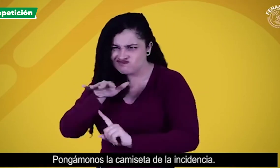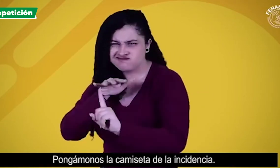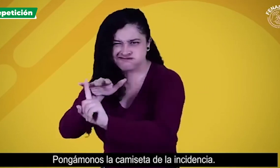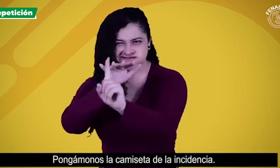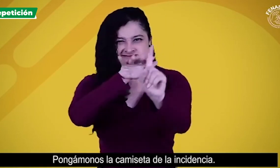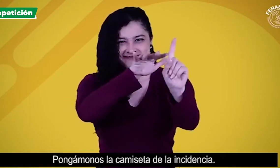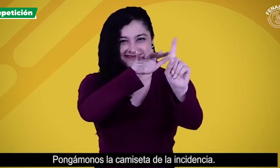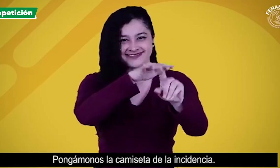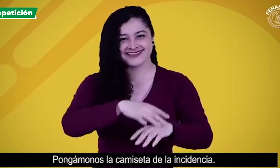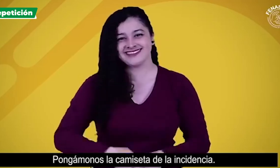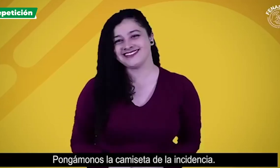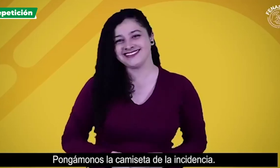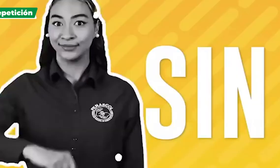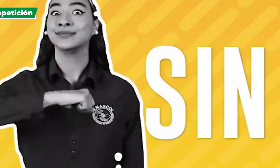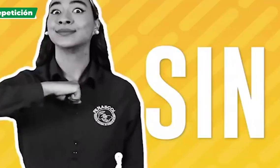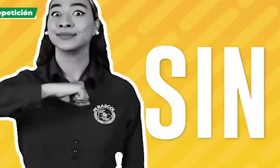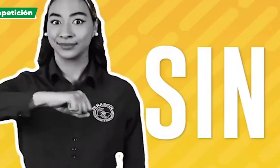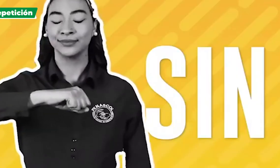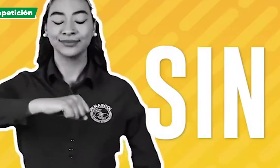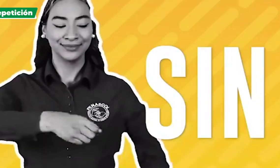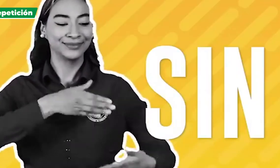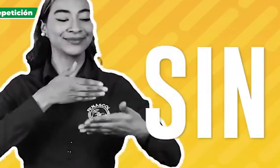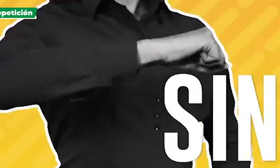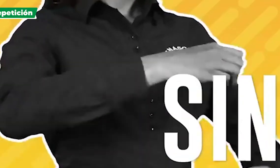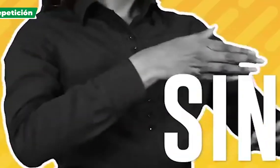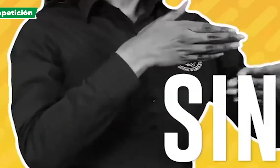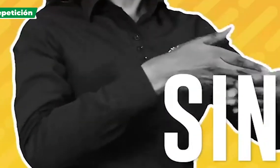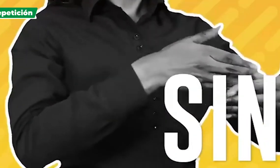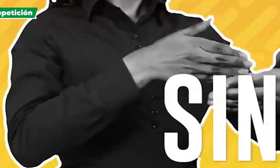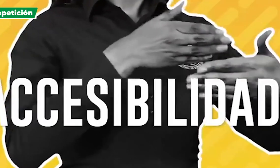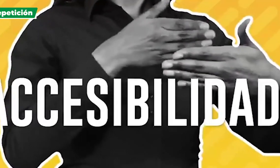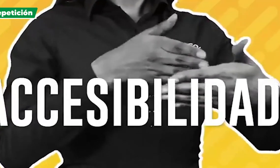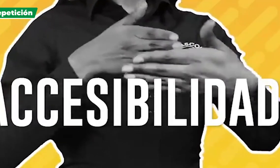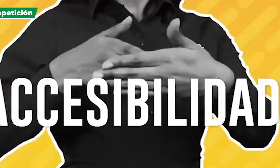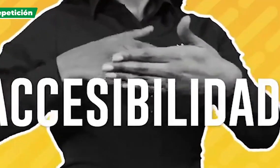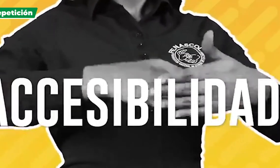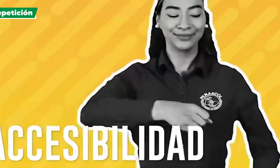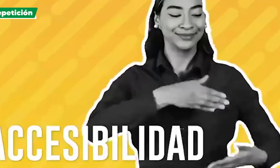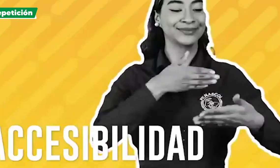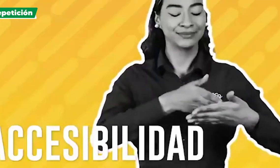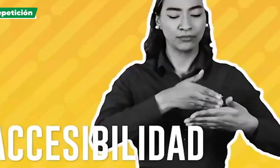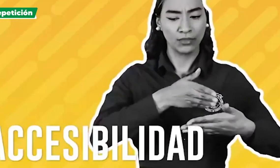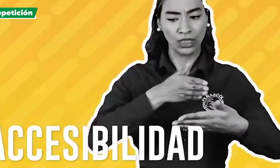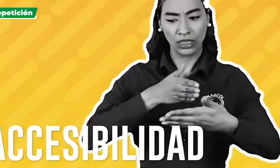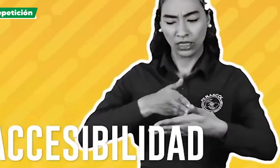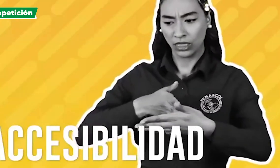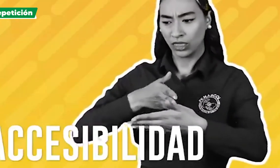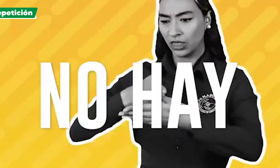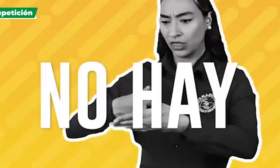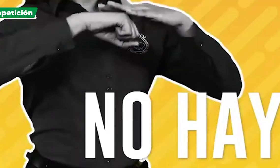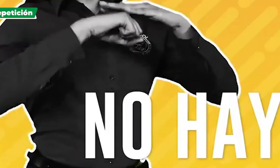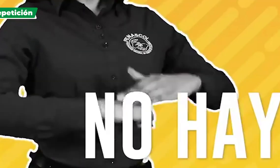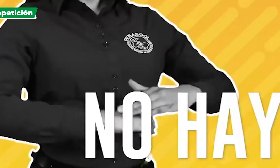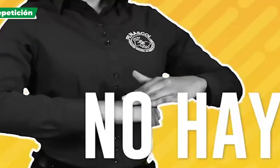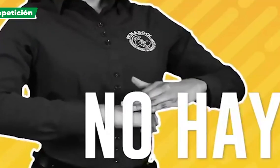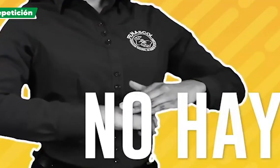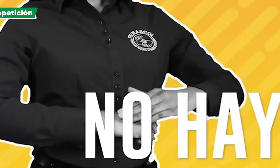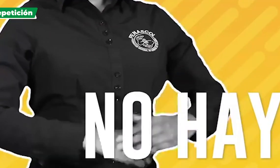pongámonos la camiseta de la incidencia sin accesibilidad no hay derechos